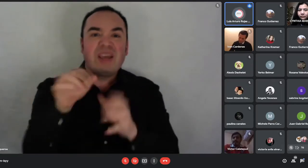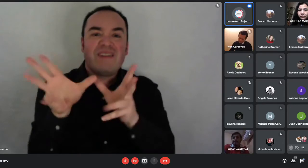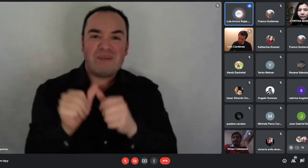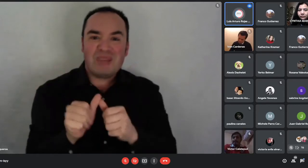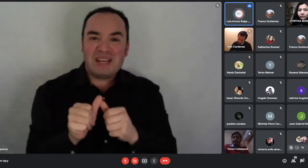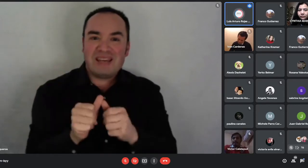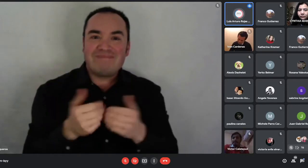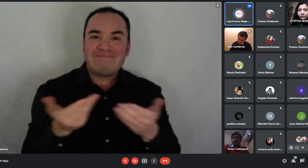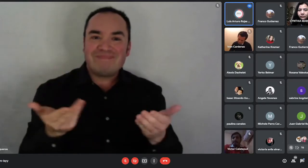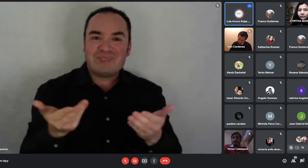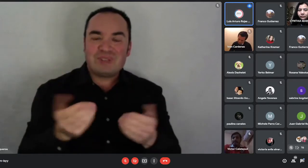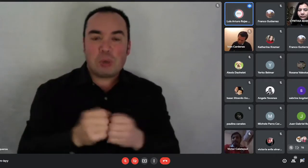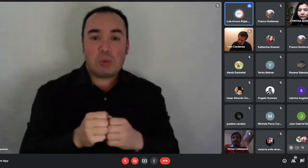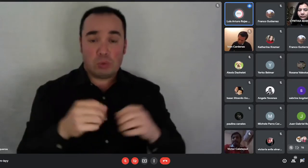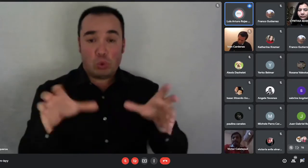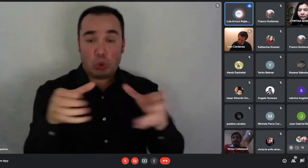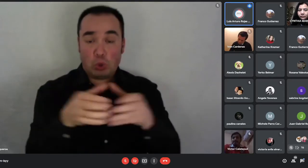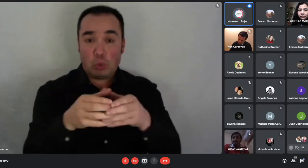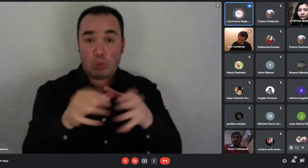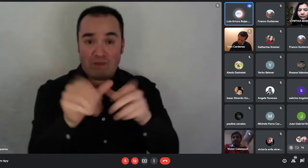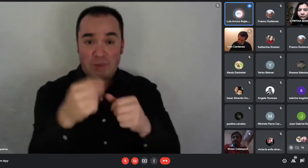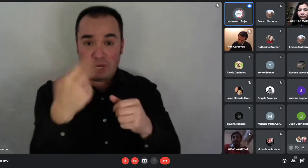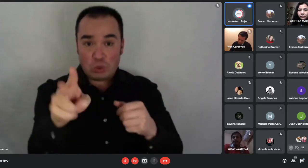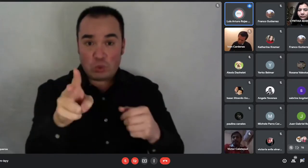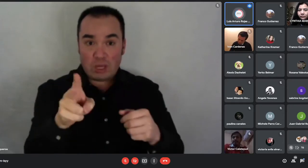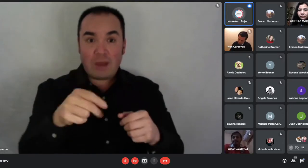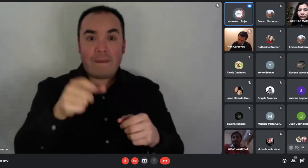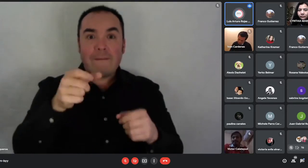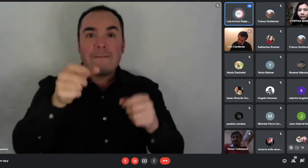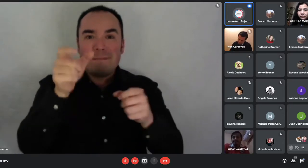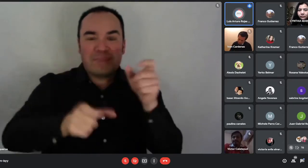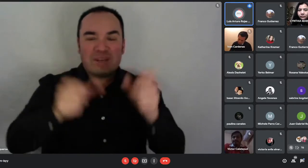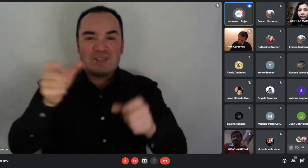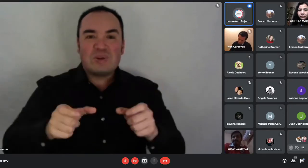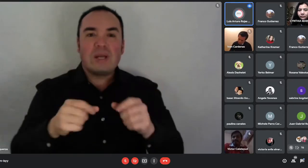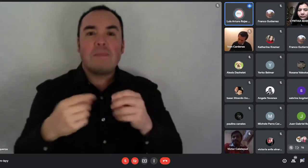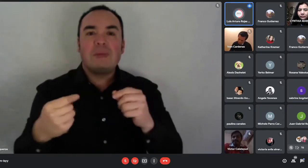necesariamente tengan un vínculo con sanguíneo, sino que podría ser un vínculo por afinidad.